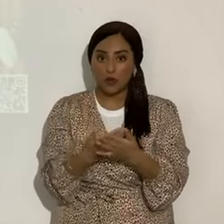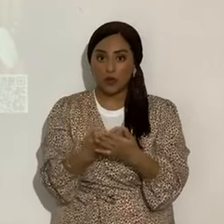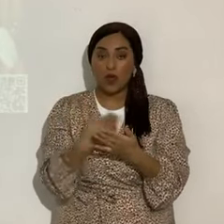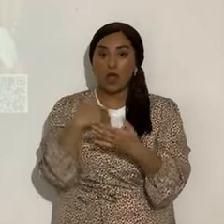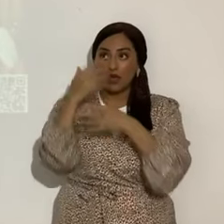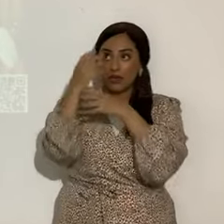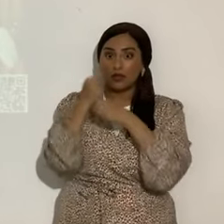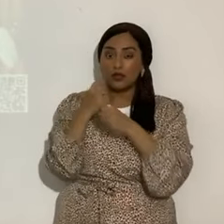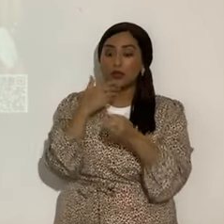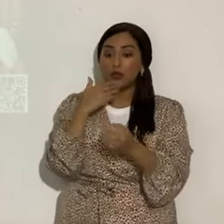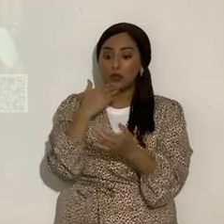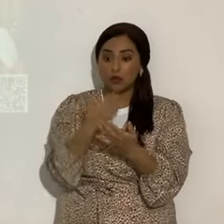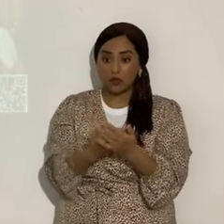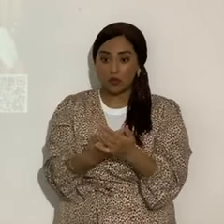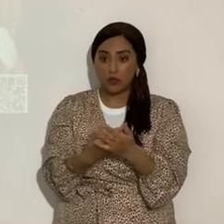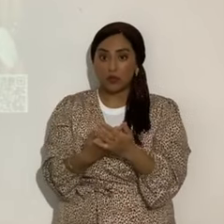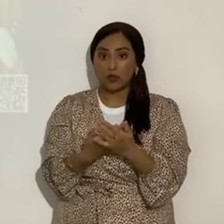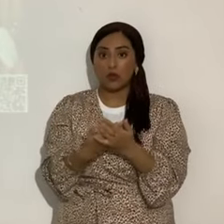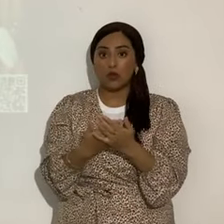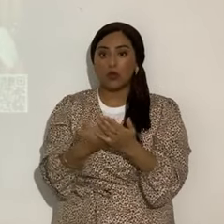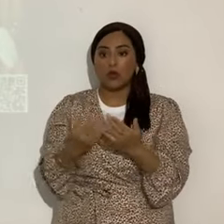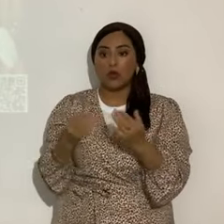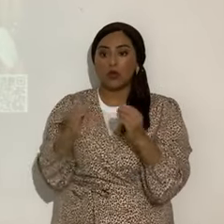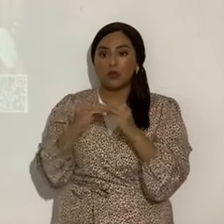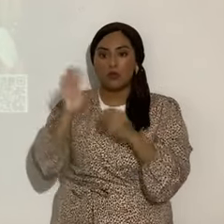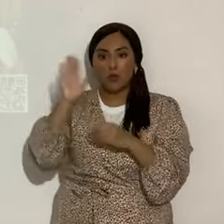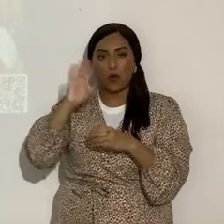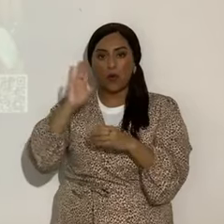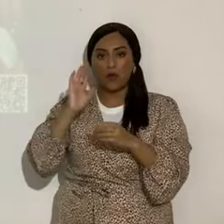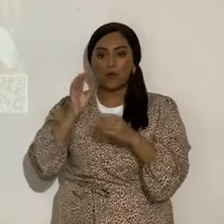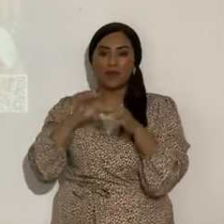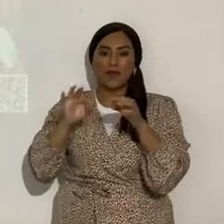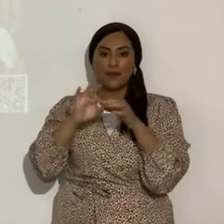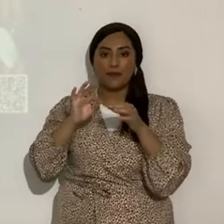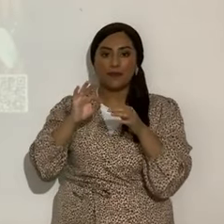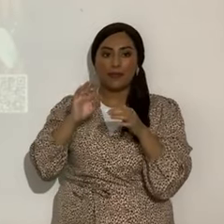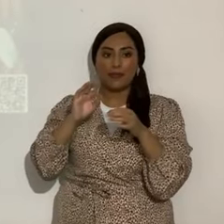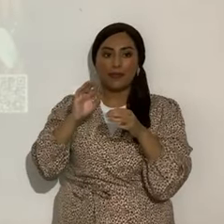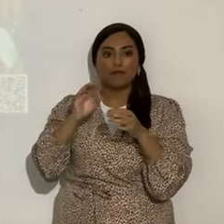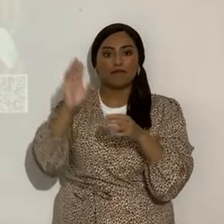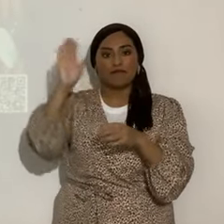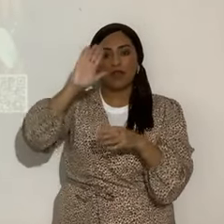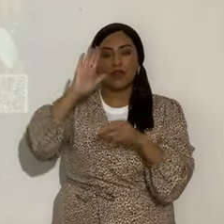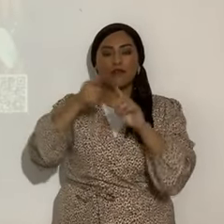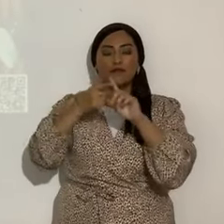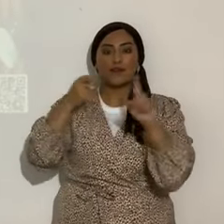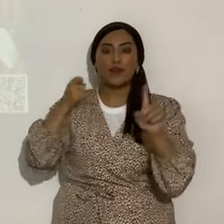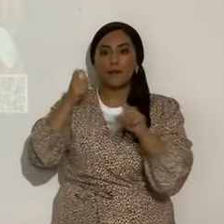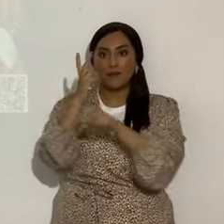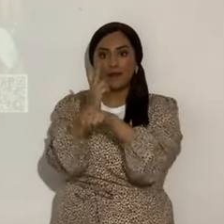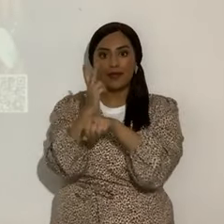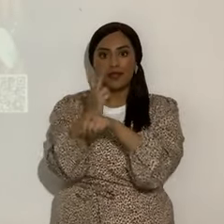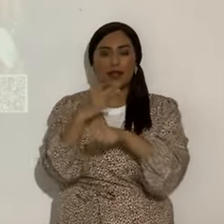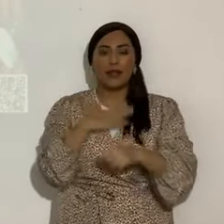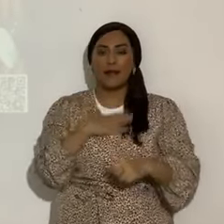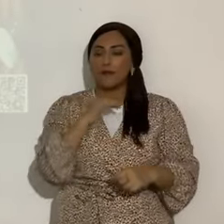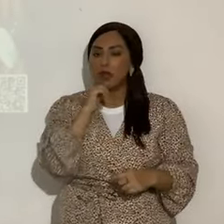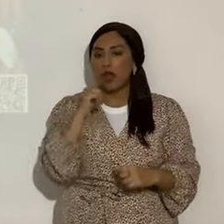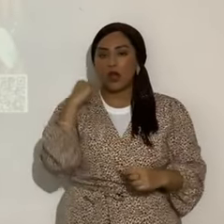mensaje, sería bueno que ya te fueras despidiendo de la congregación. Entonces, no estoy loco. Están